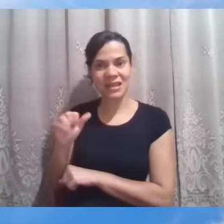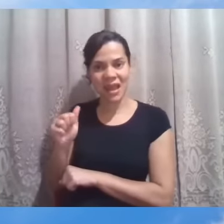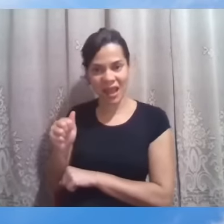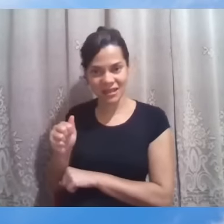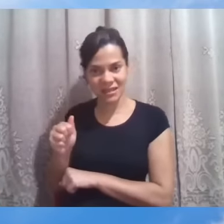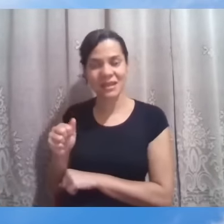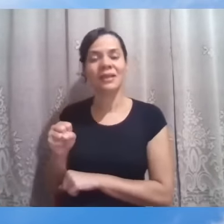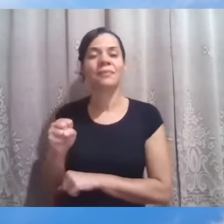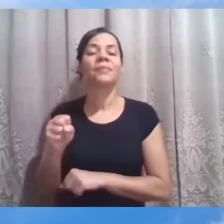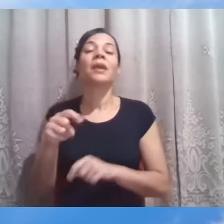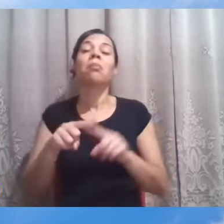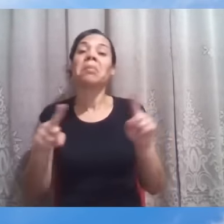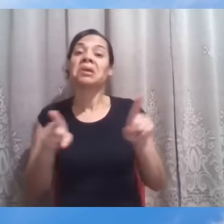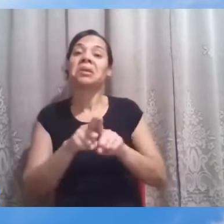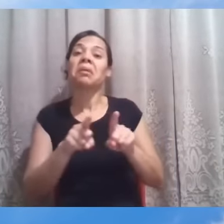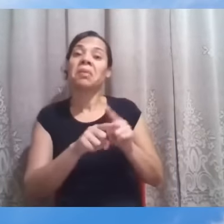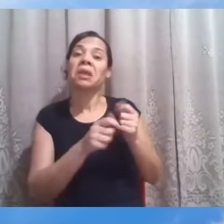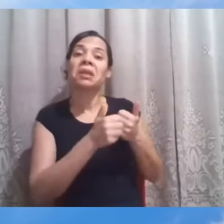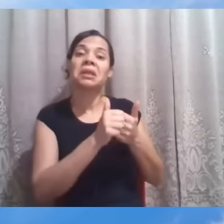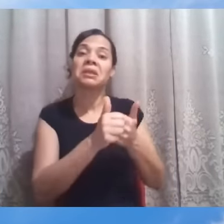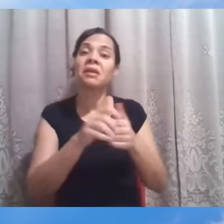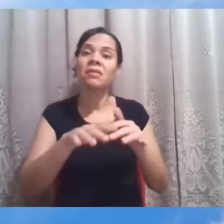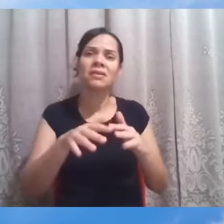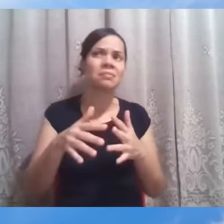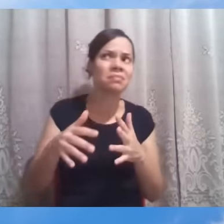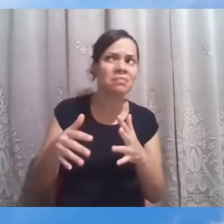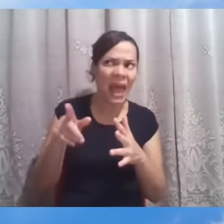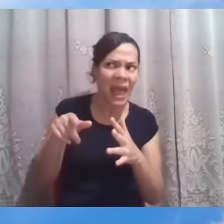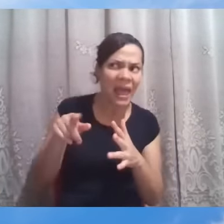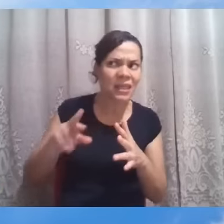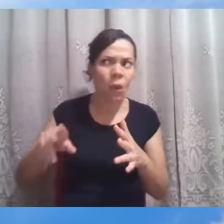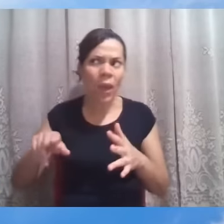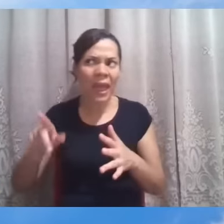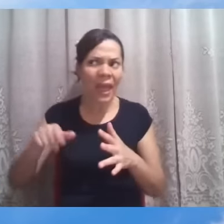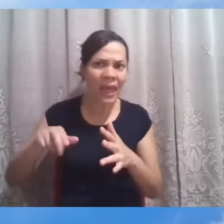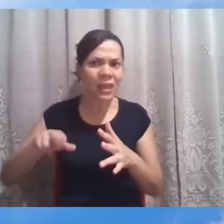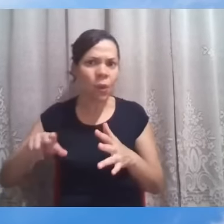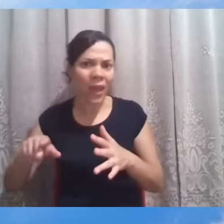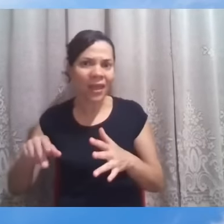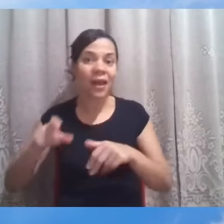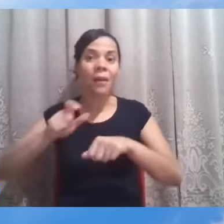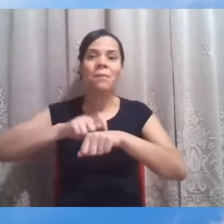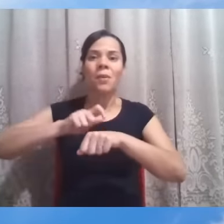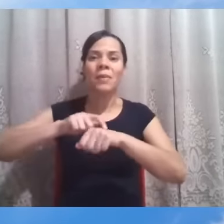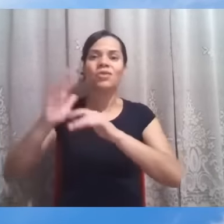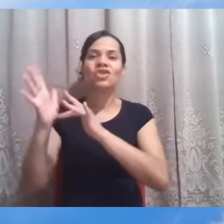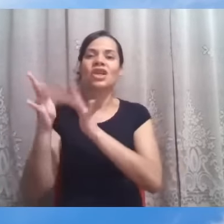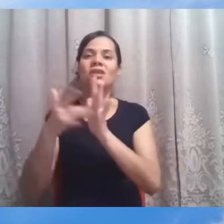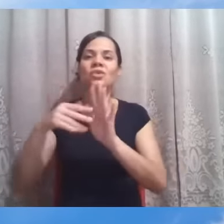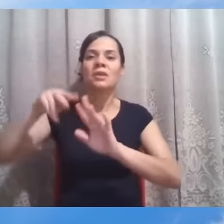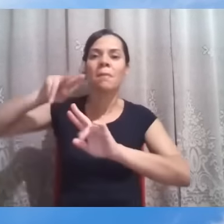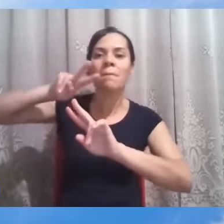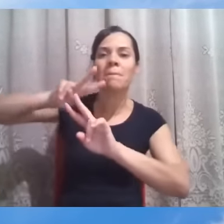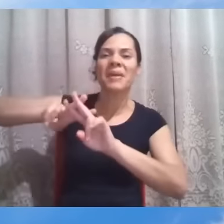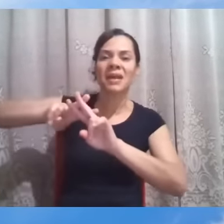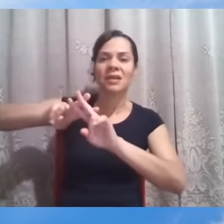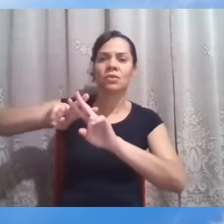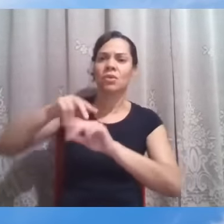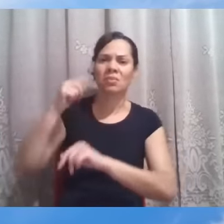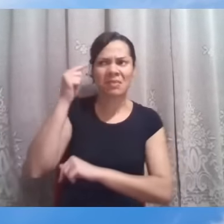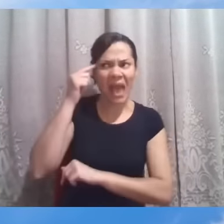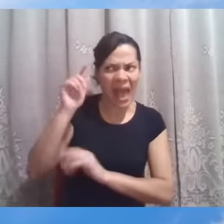até os discípulos talvez oscilavam até o último momento, é de fato ou não, quando ele é preso, é de fato ou não o Messias que a gente esperava.